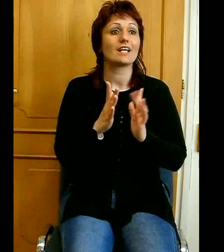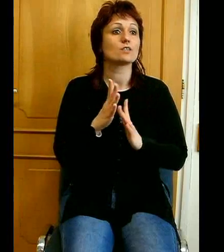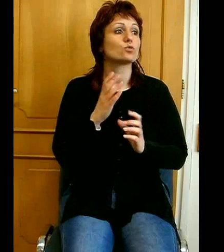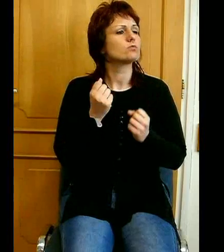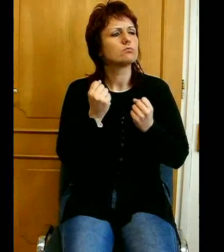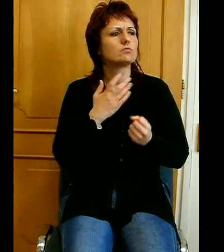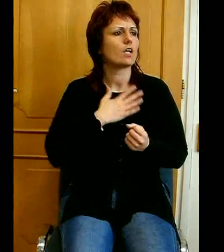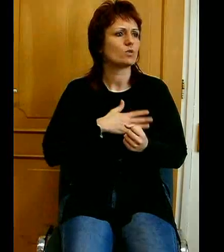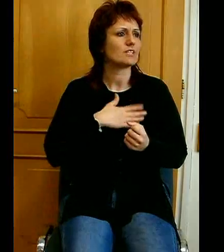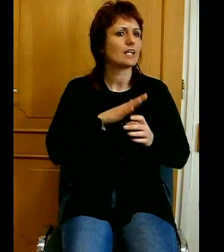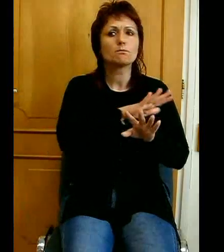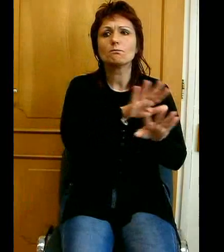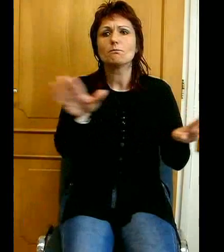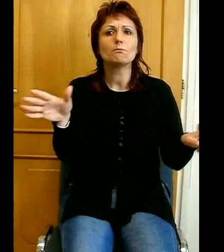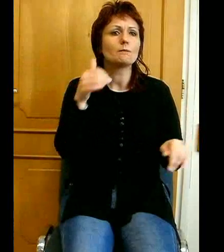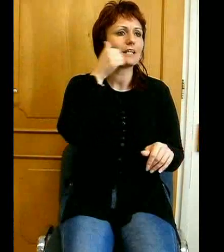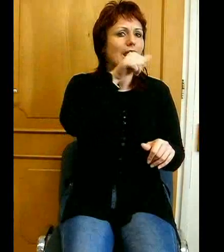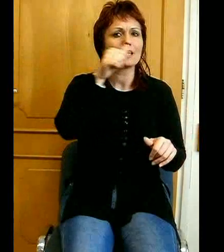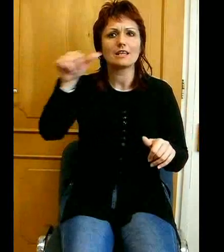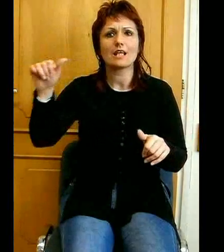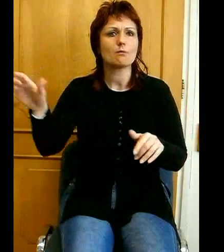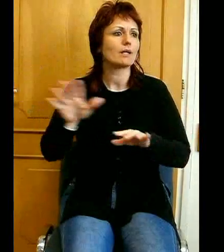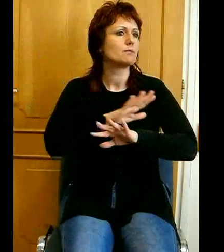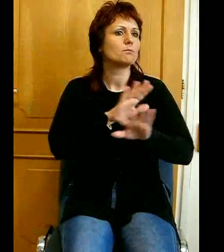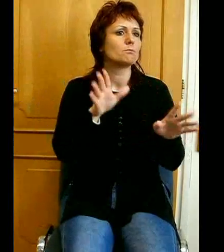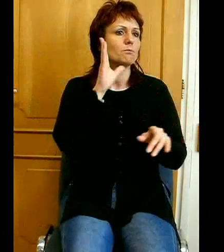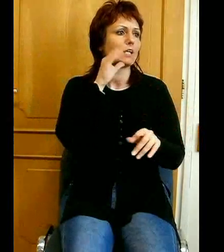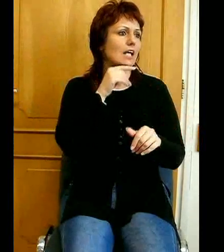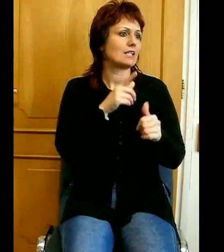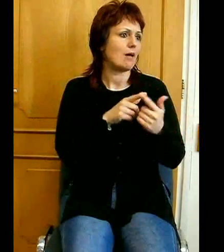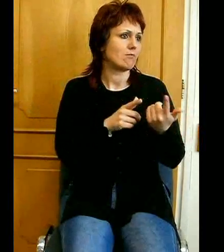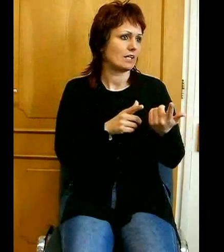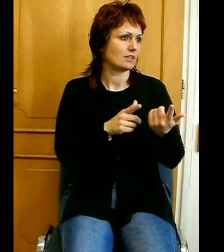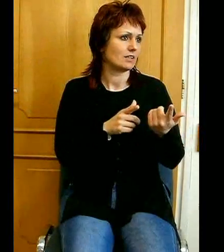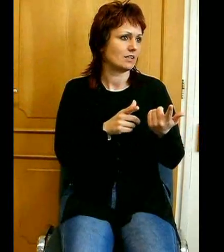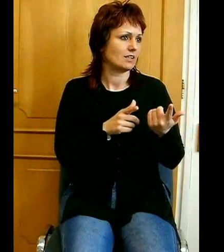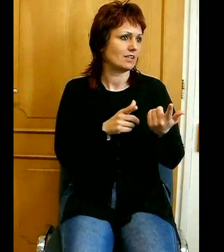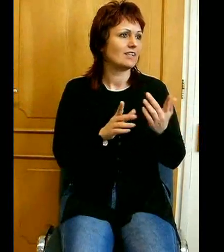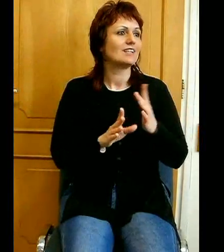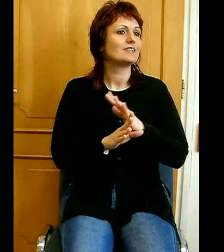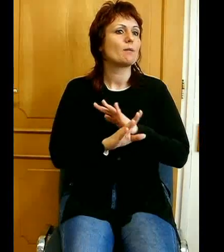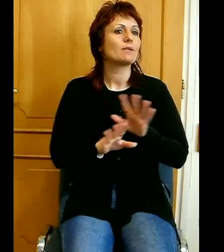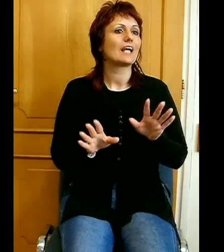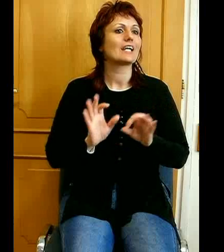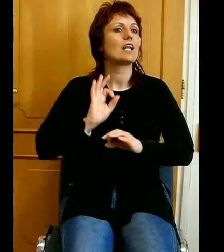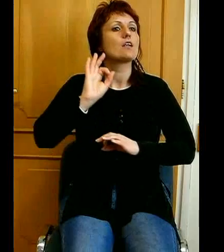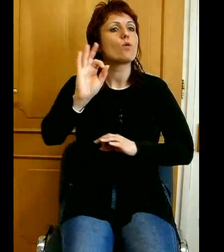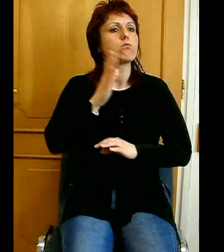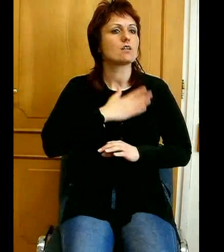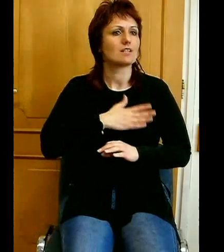és minden embert, de mindegyiknél jobban szerette azt a népet, amelyikből